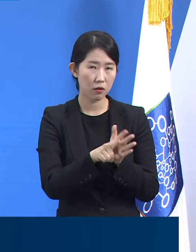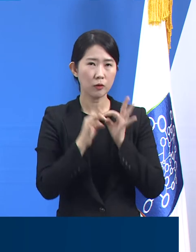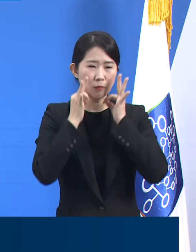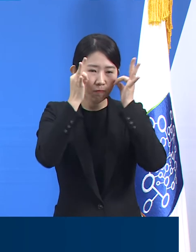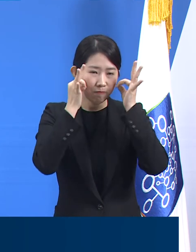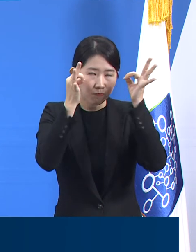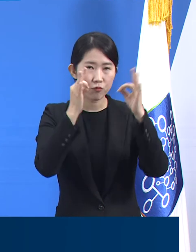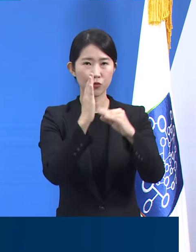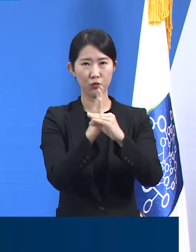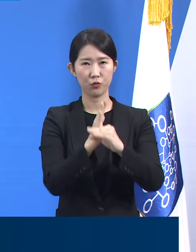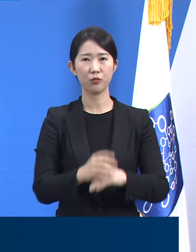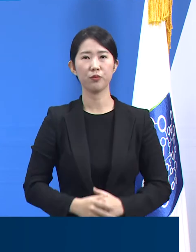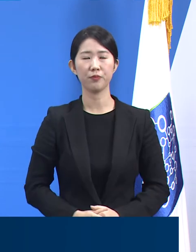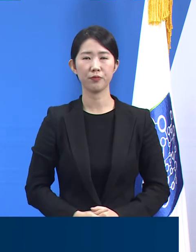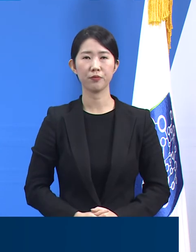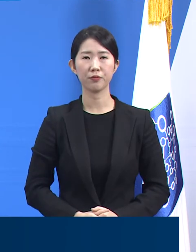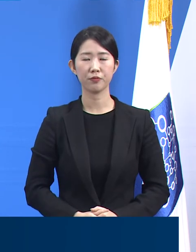가겠습니다.